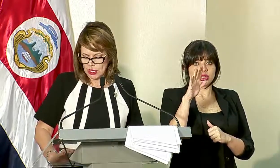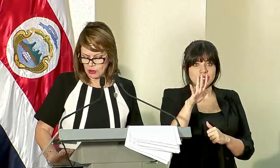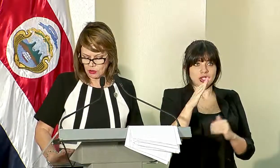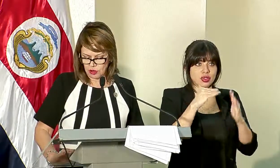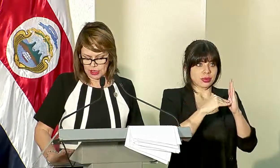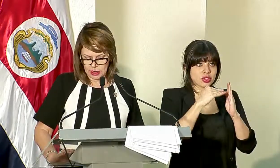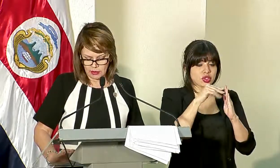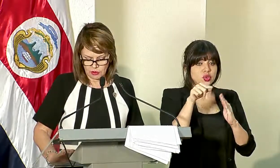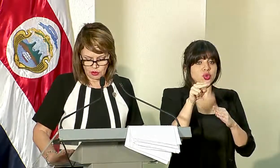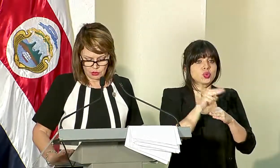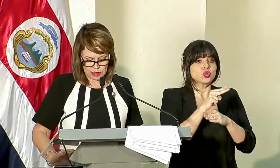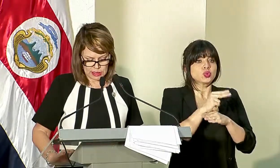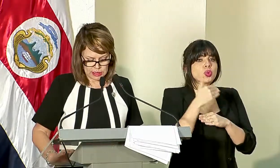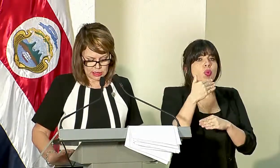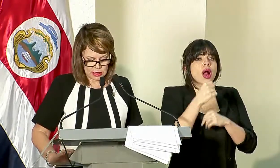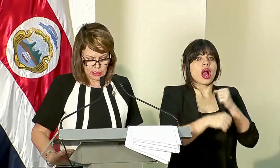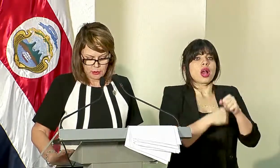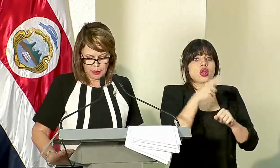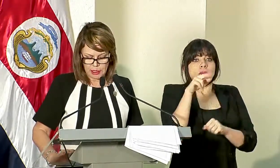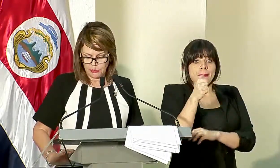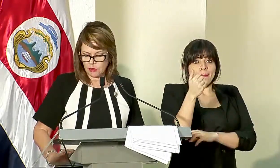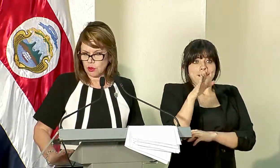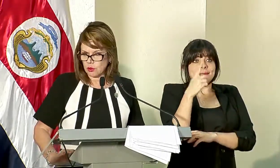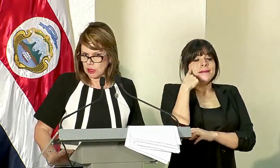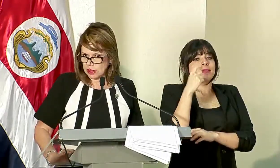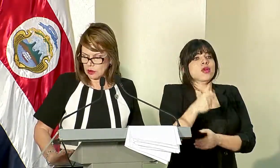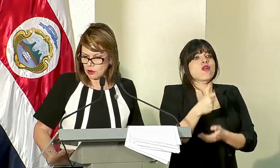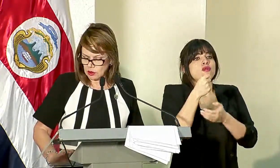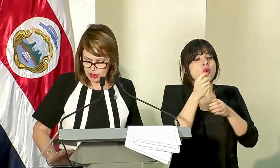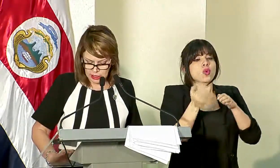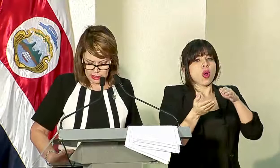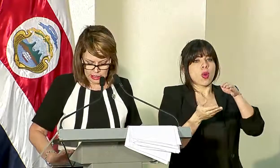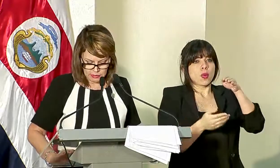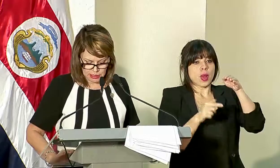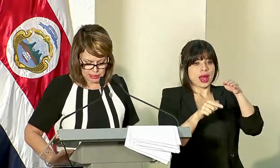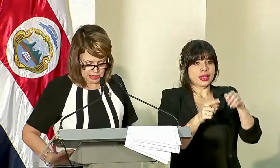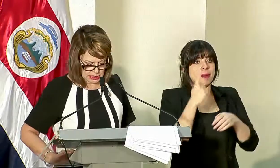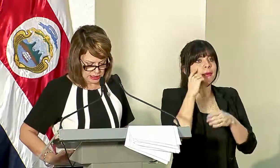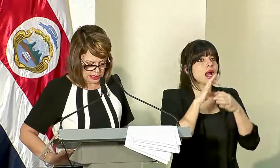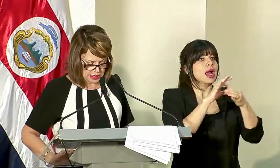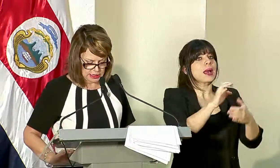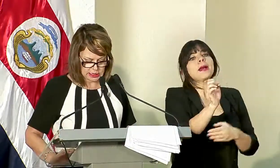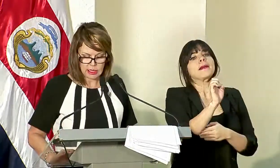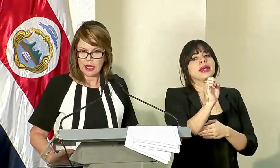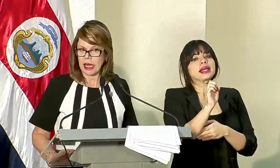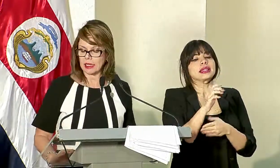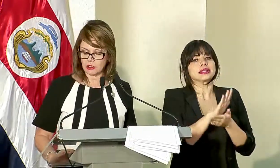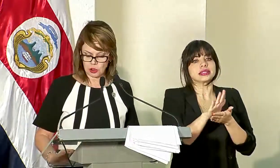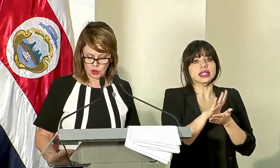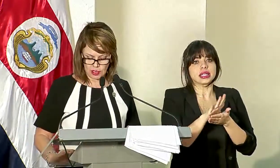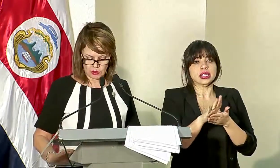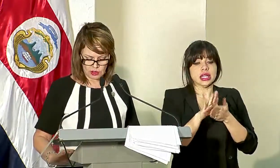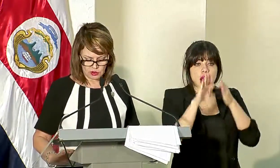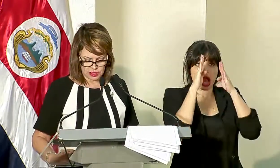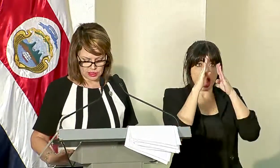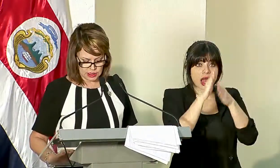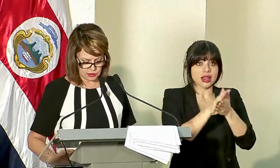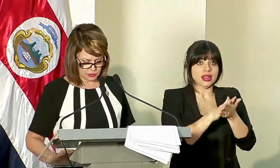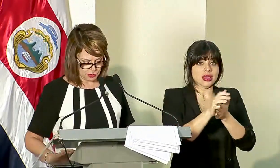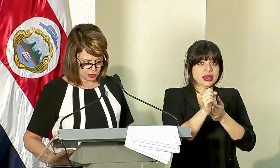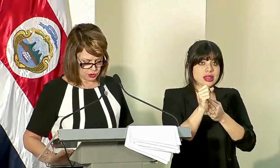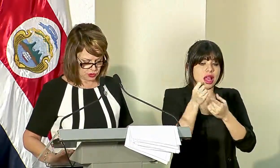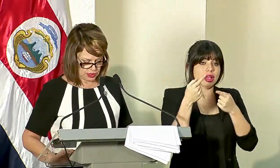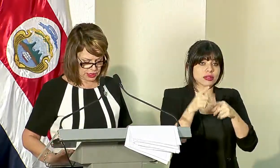usados en el año 2015 para el Fondo Acumulativo de Emergencias Sanitarias. Atención a los daños